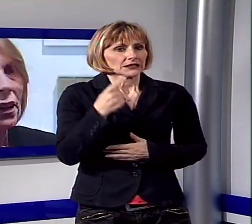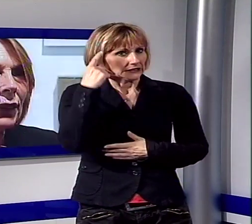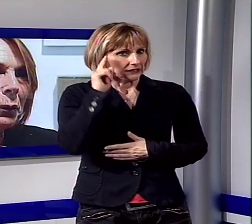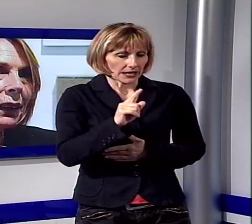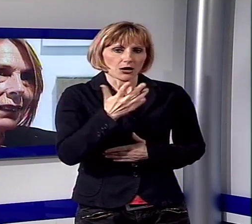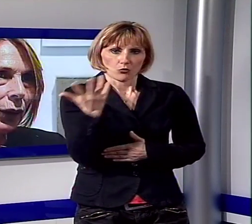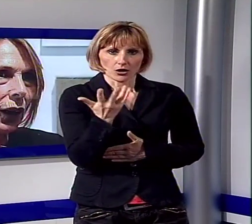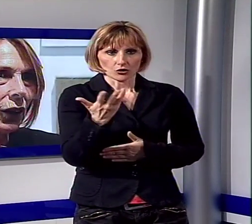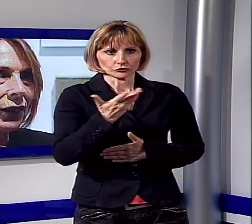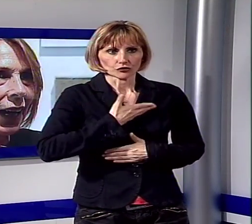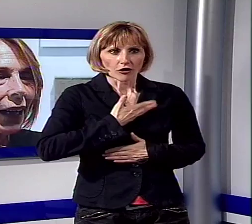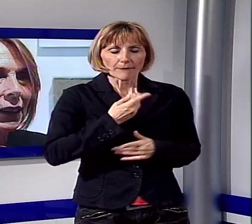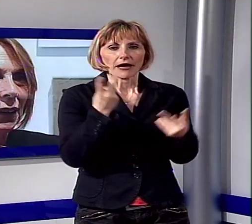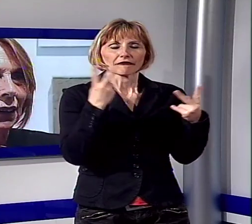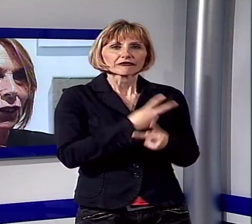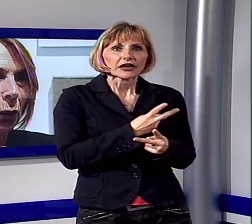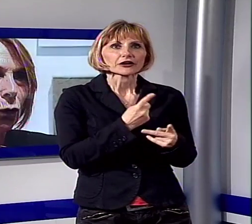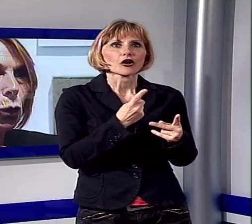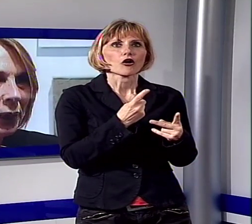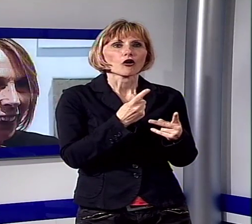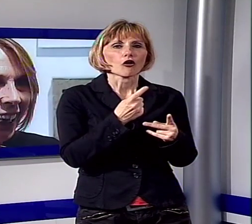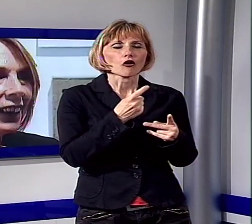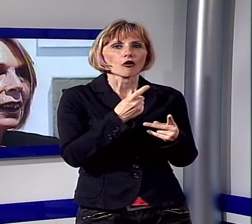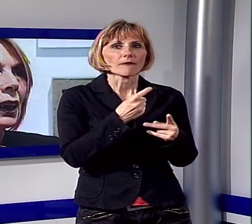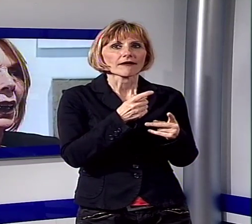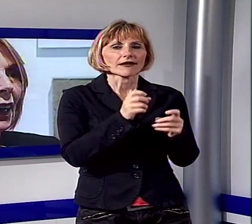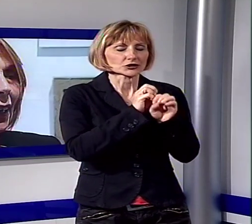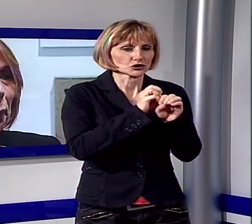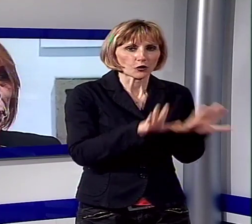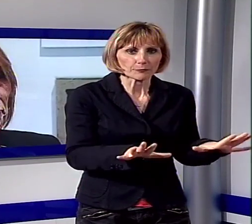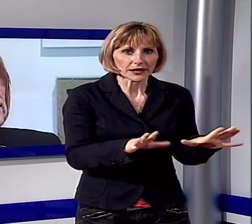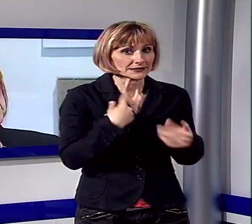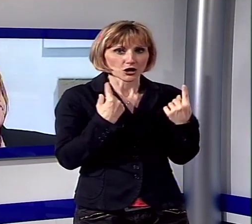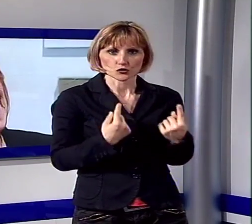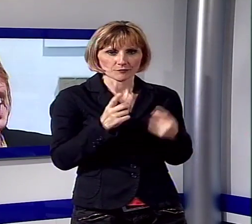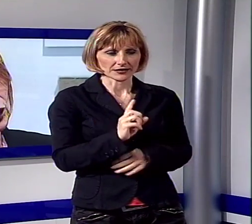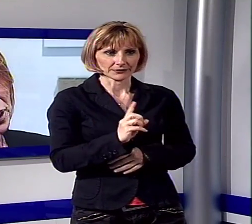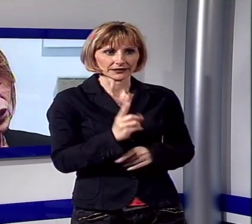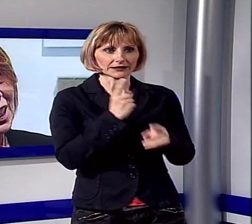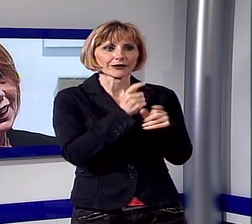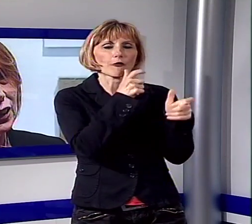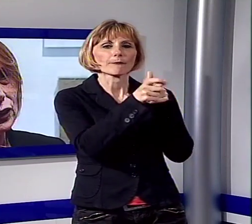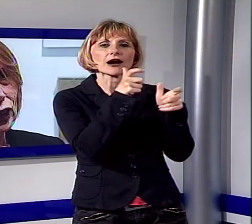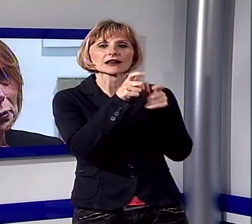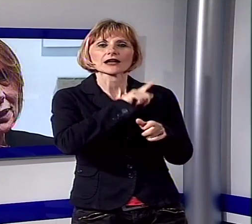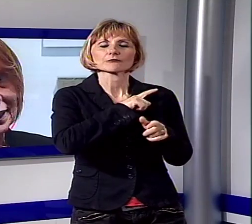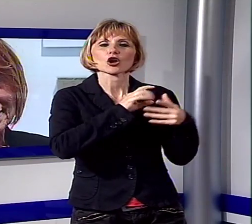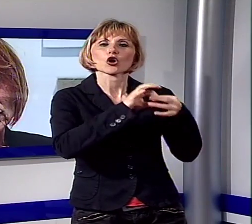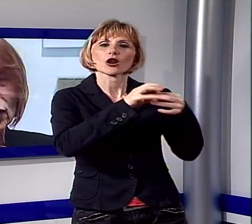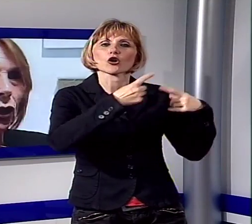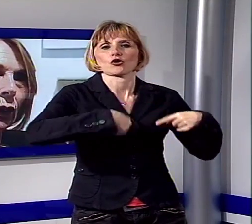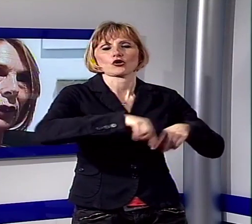idee, ma veramente è stata una cosa, diciamo, fulminea. Devo parlarne con i miei colleghi del Consiglio d